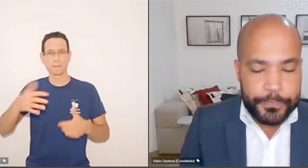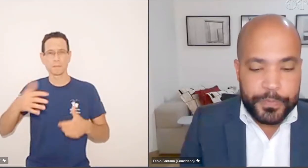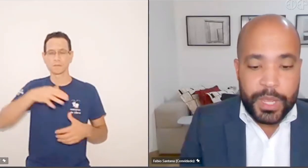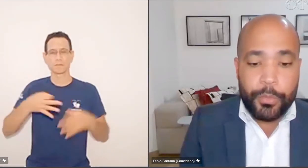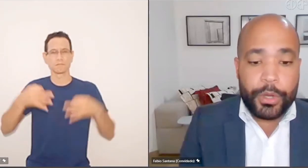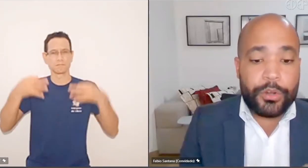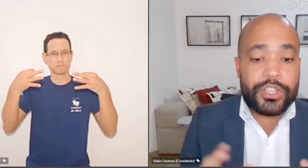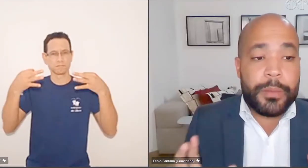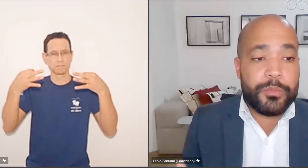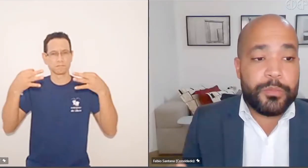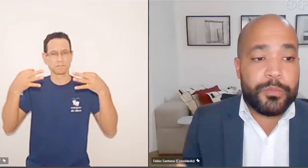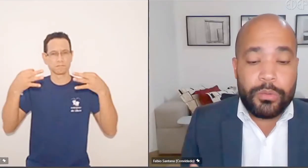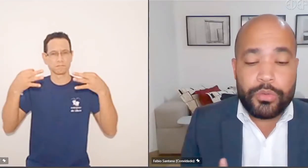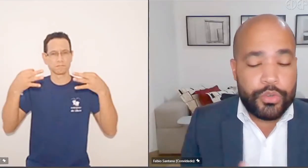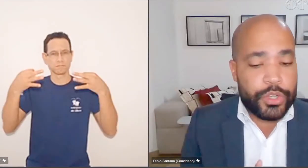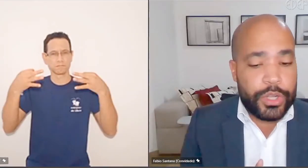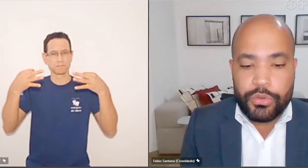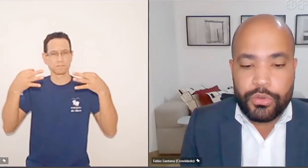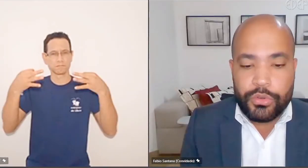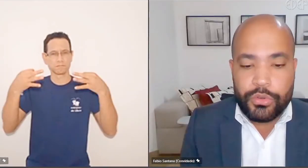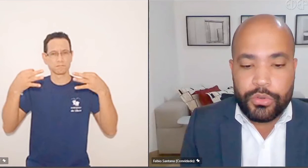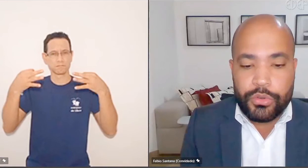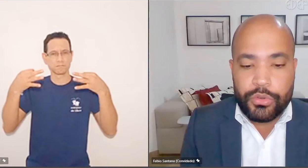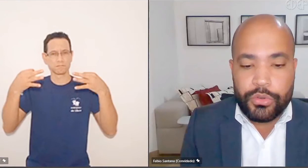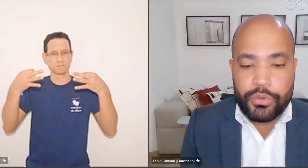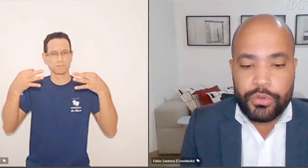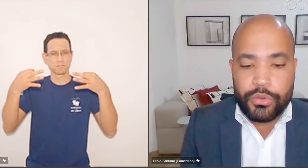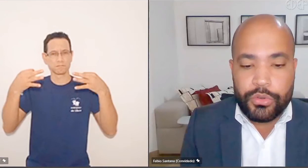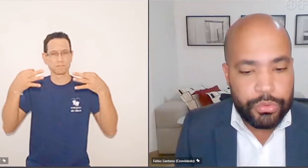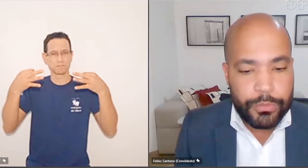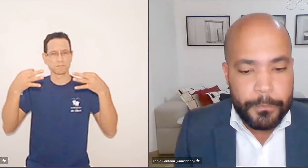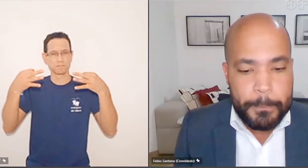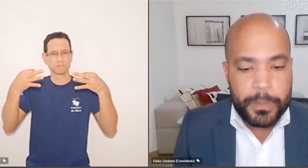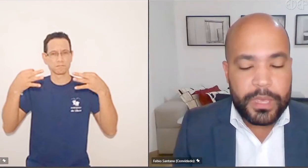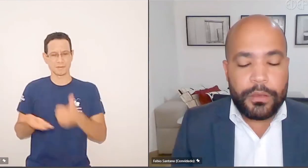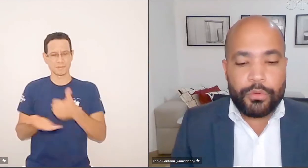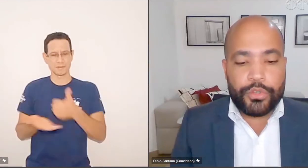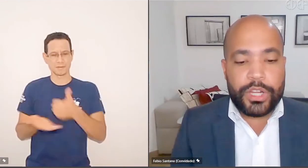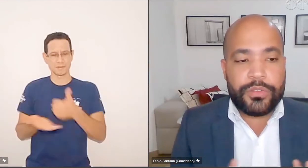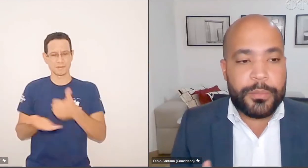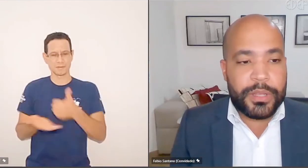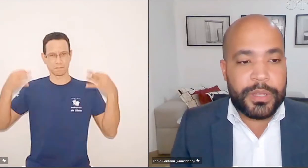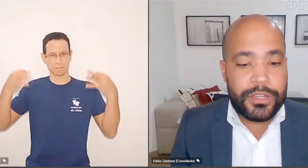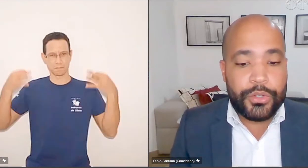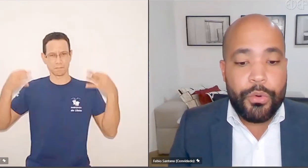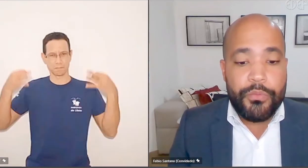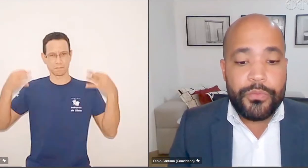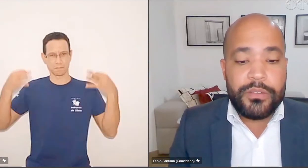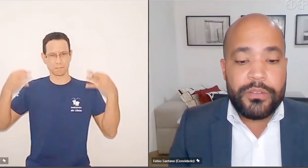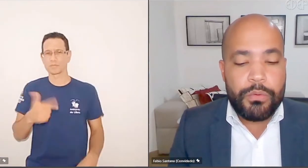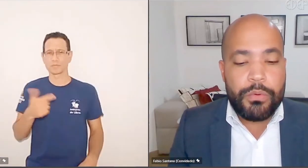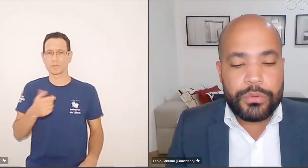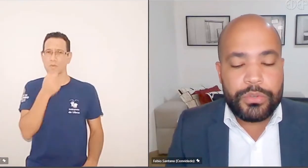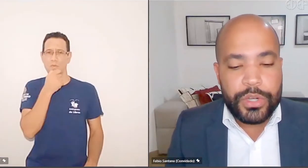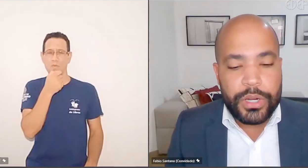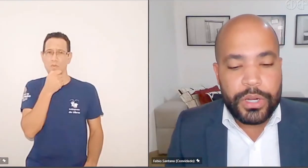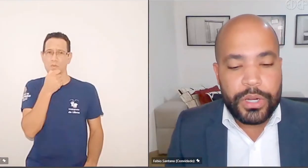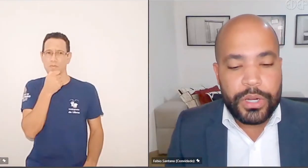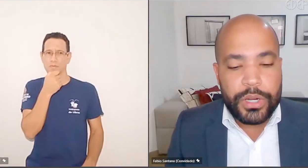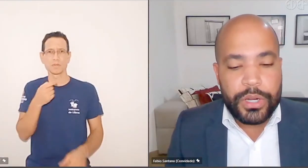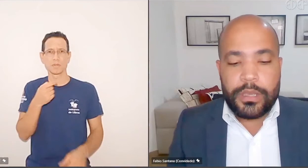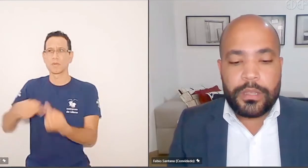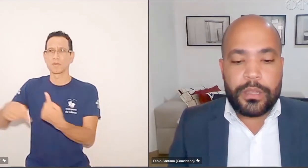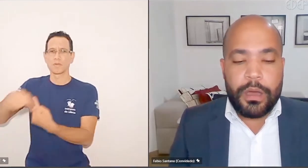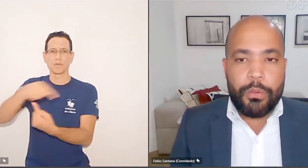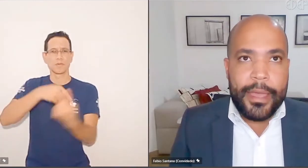direito à saúde, porque nós sabemos que os direitos fundamentais não são absolutos, né? Os direitos fundamentais, eles convivem com outros